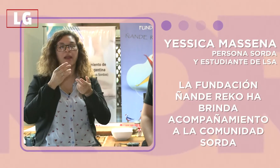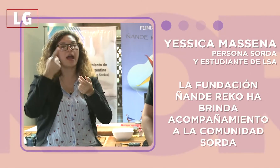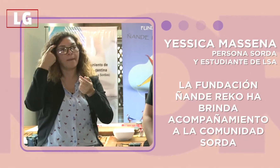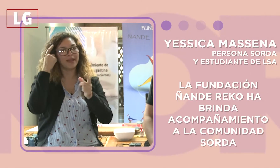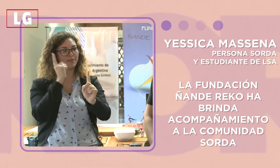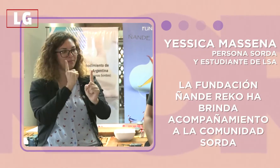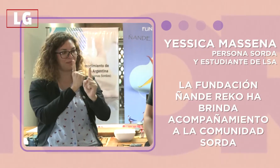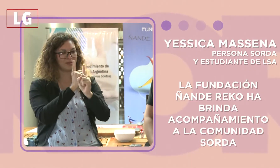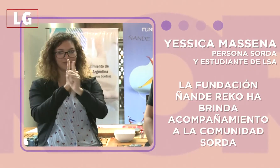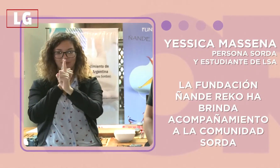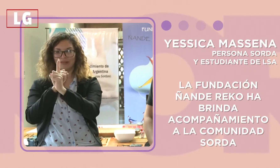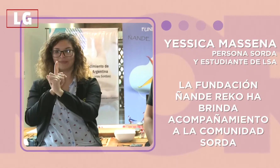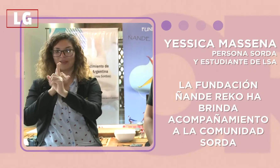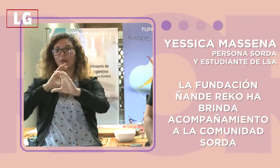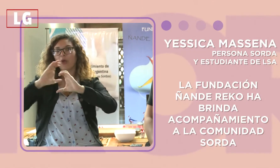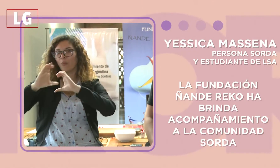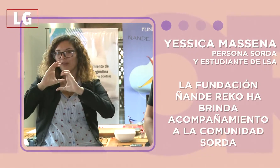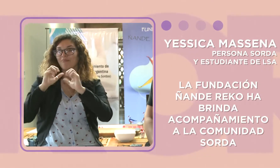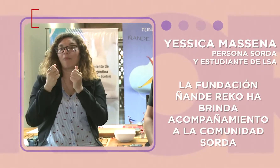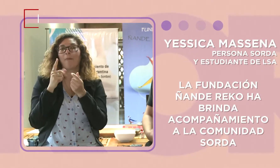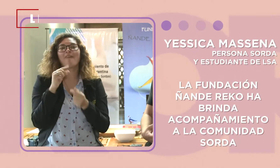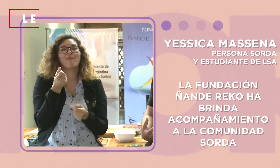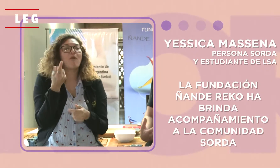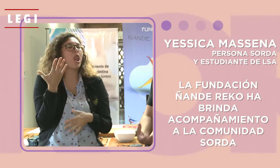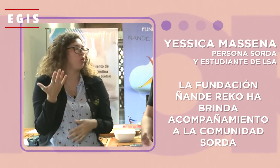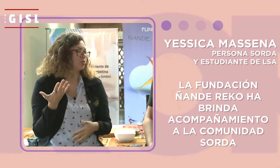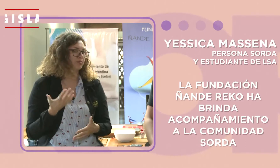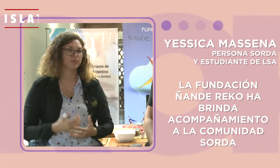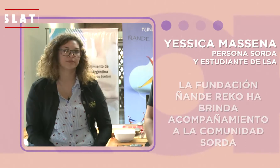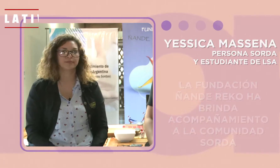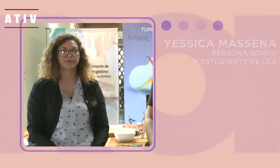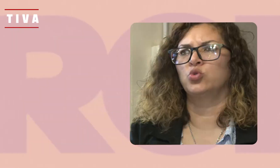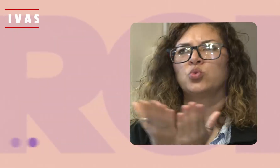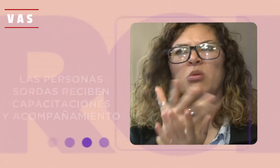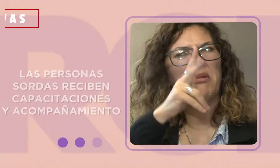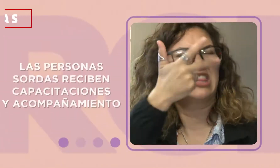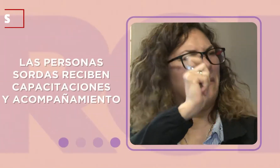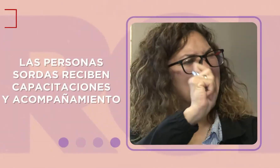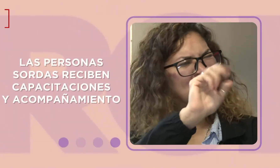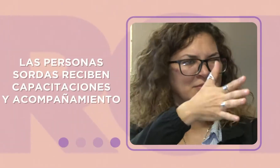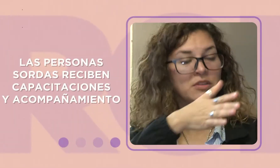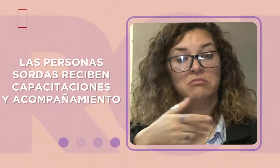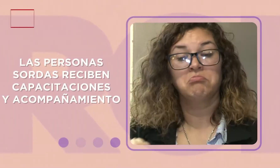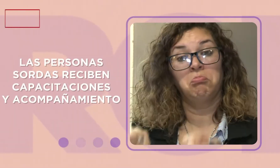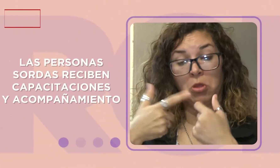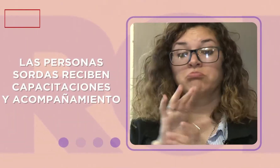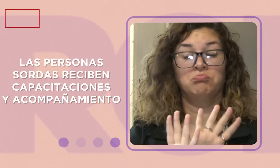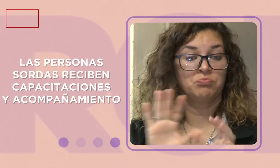y que podamos tener un contacto para poder comunicarnos. Promover la intensificación de contenidos curriculares